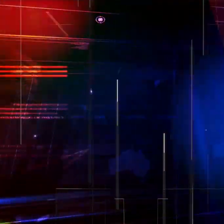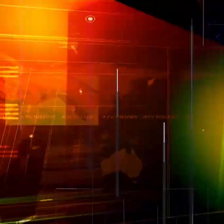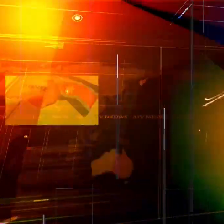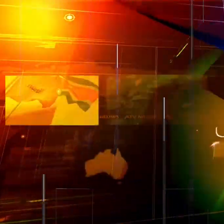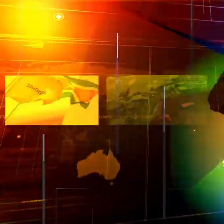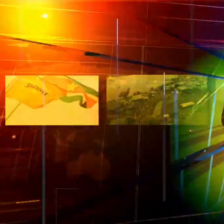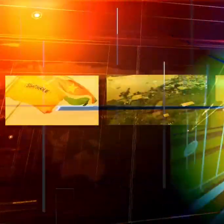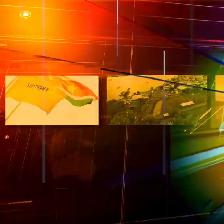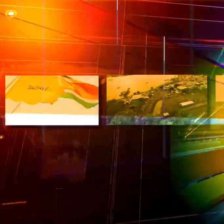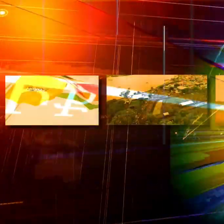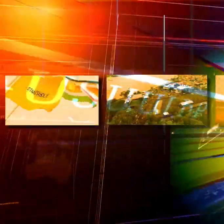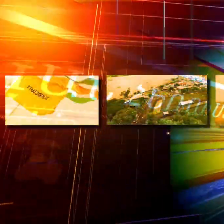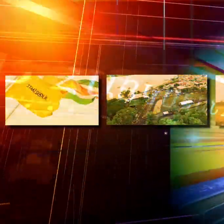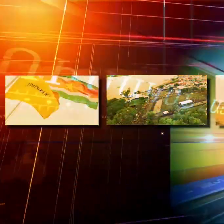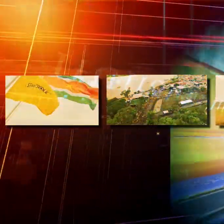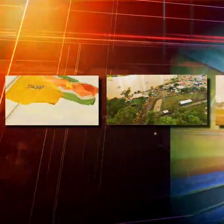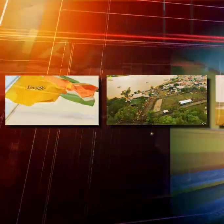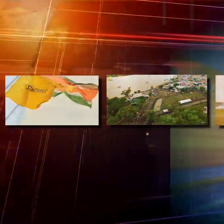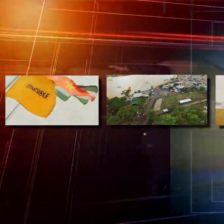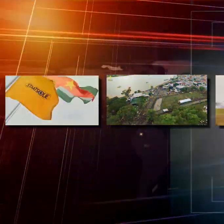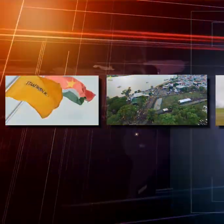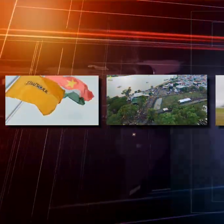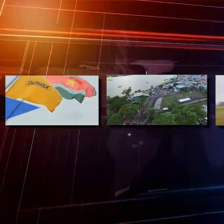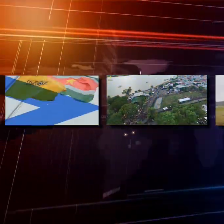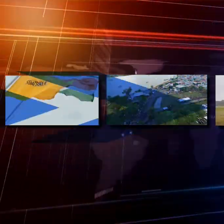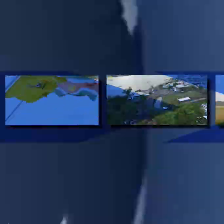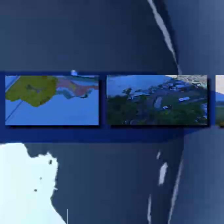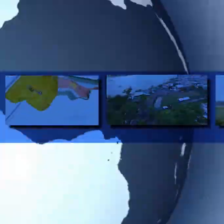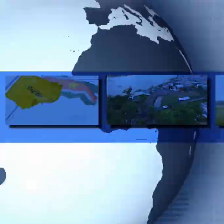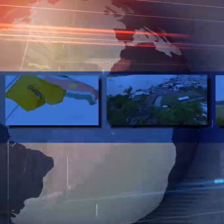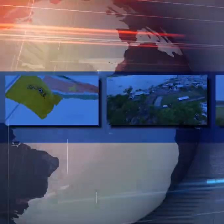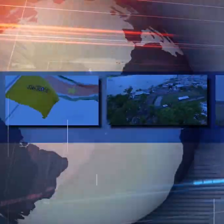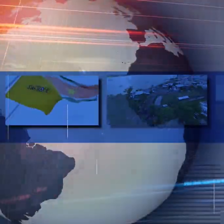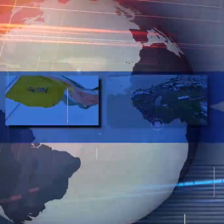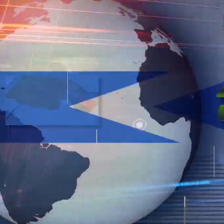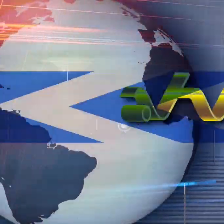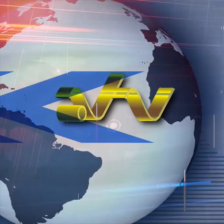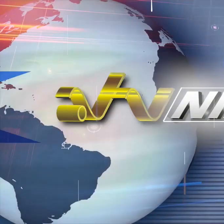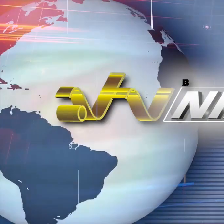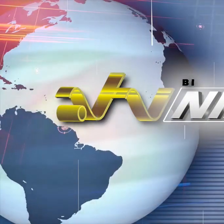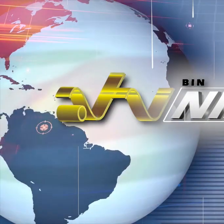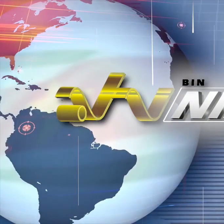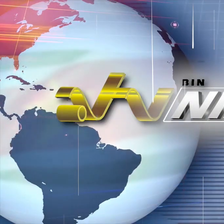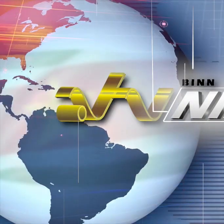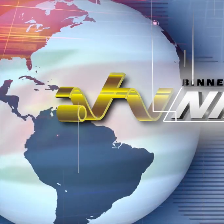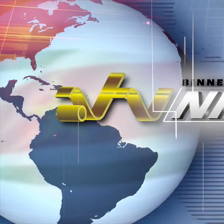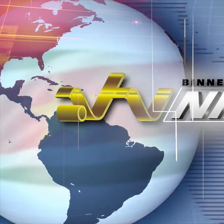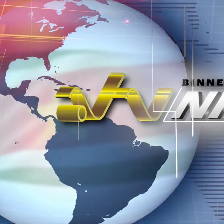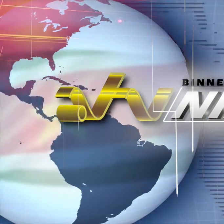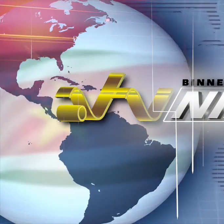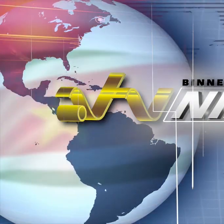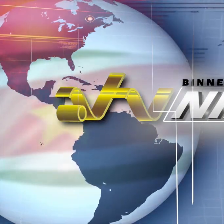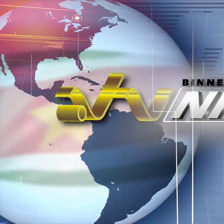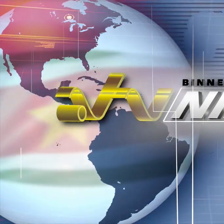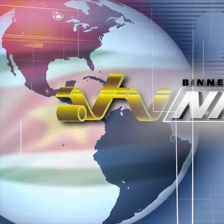Muziek TV Gelderland 2021